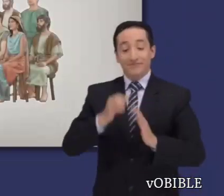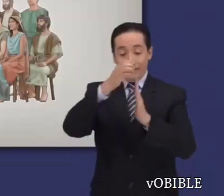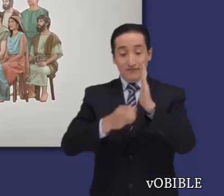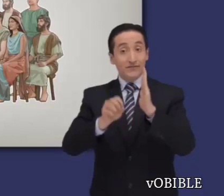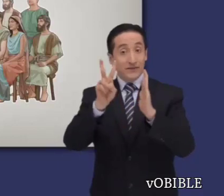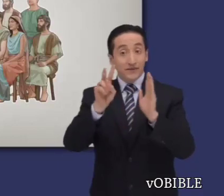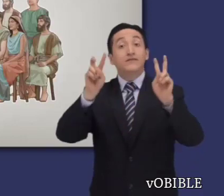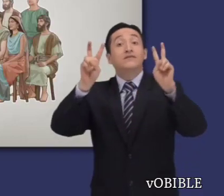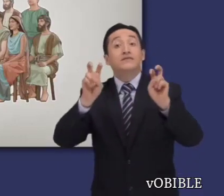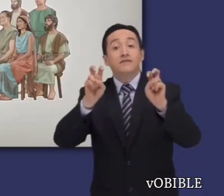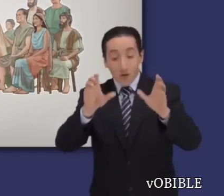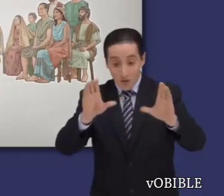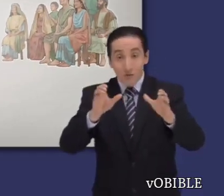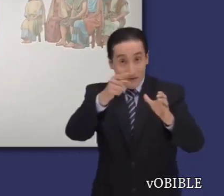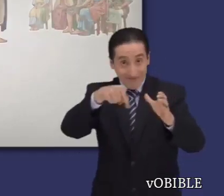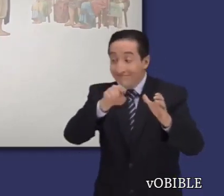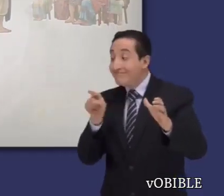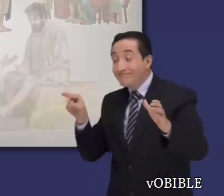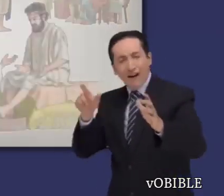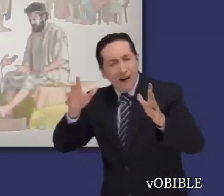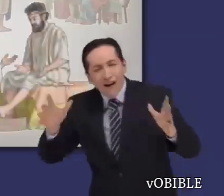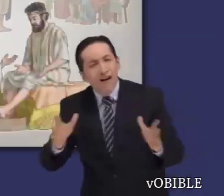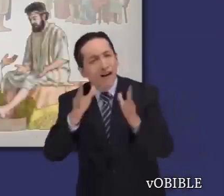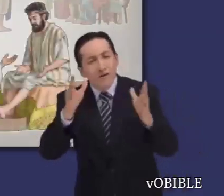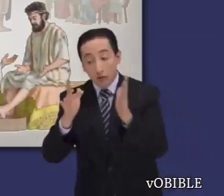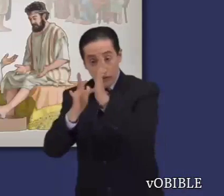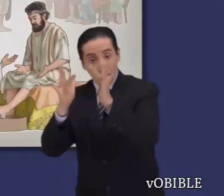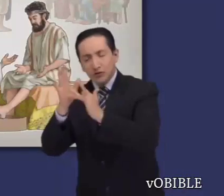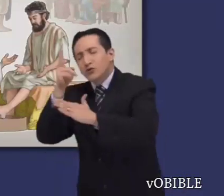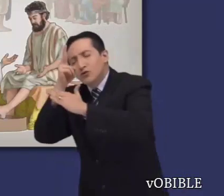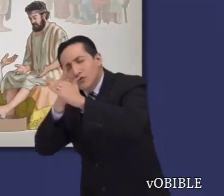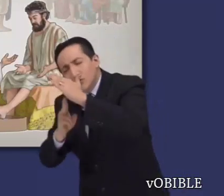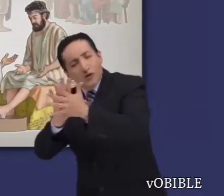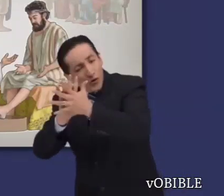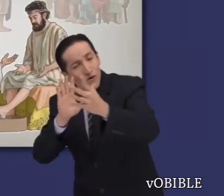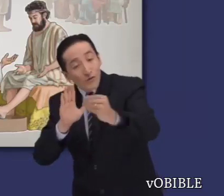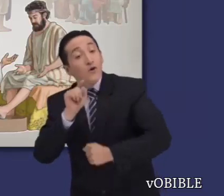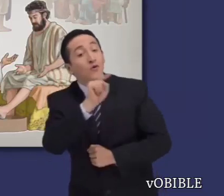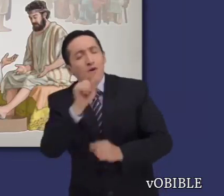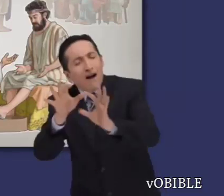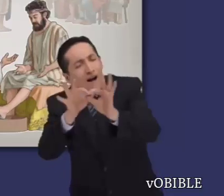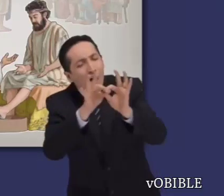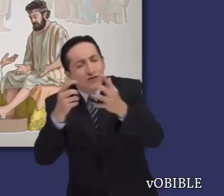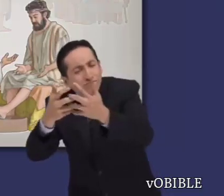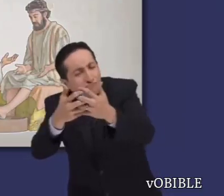En el capítulo 2, Pablo anima a los filipenses a mantener la misma actitud mental que tuvo Cristo.